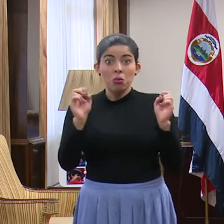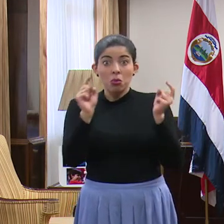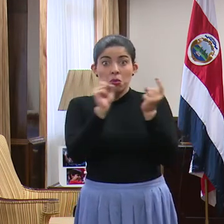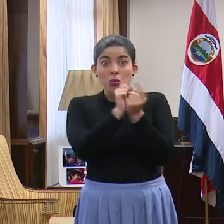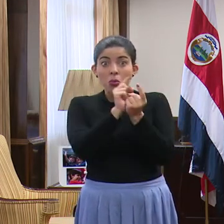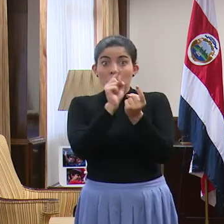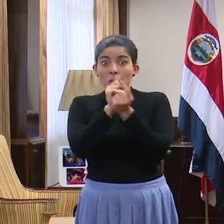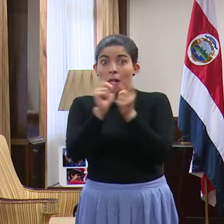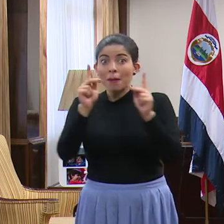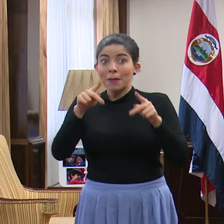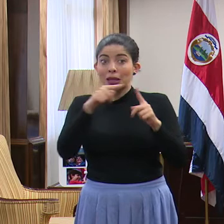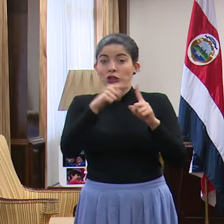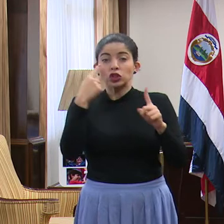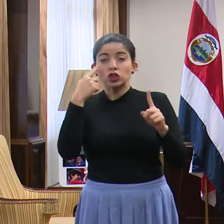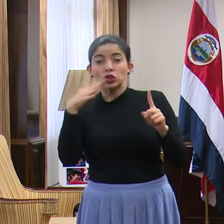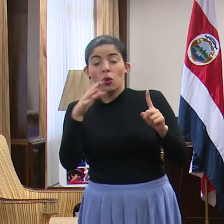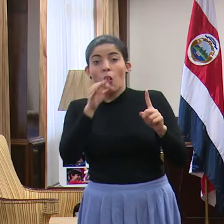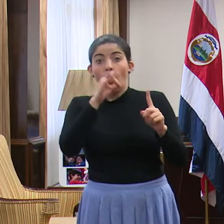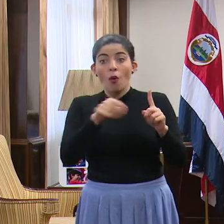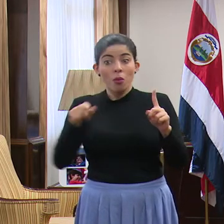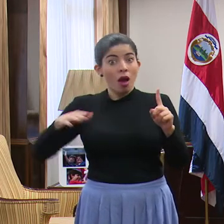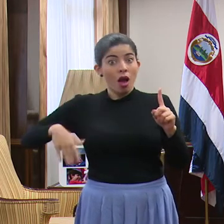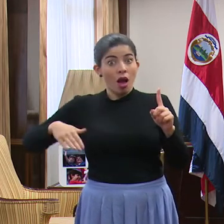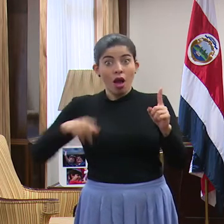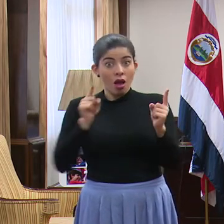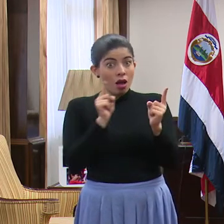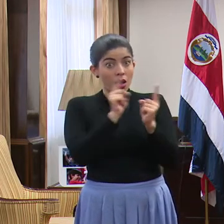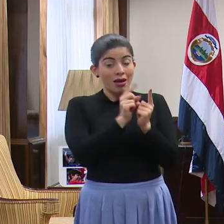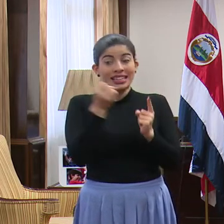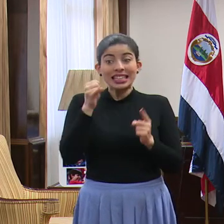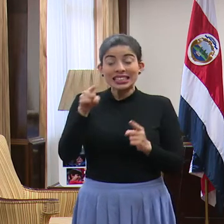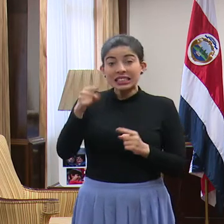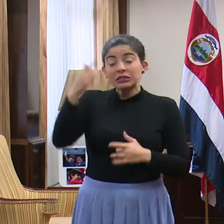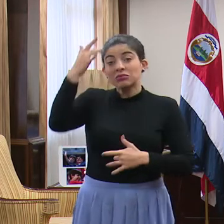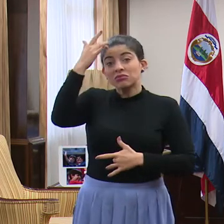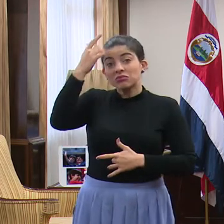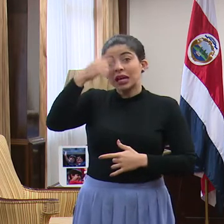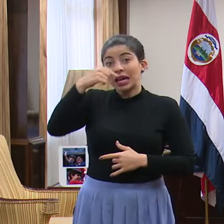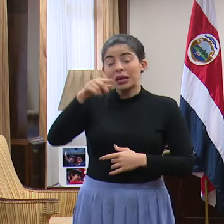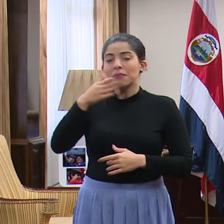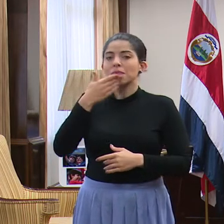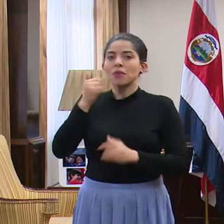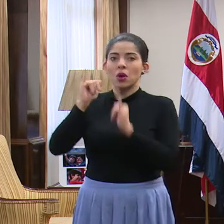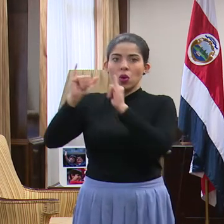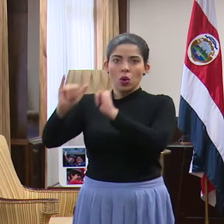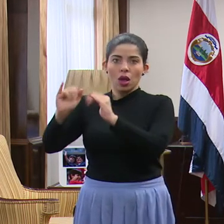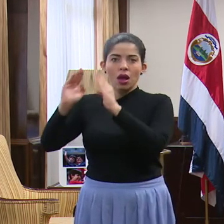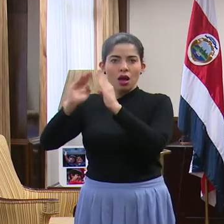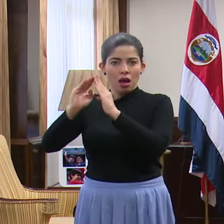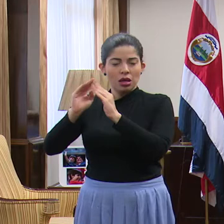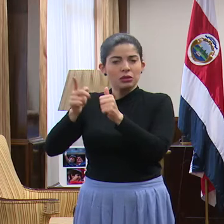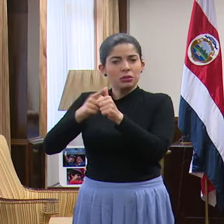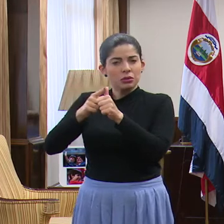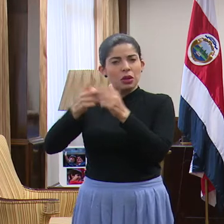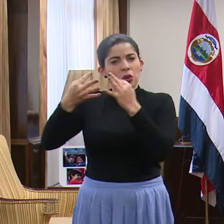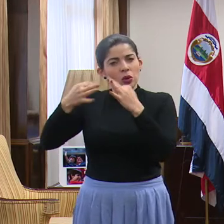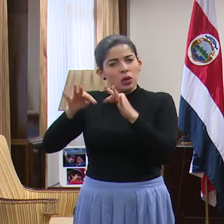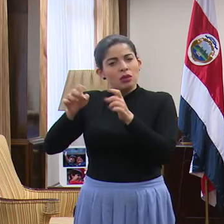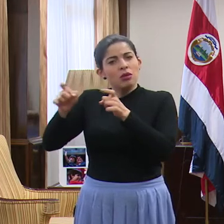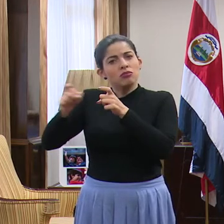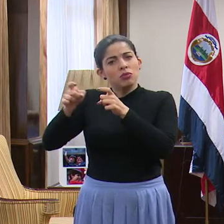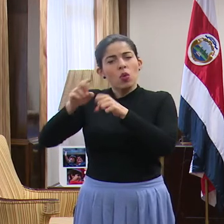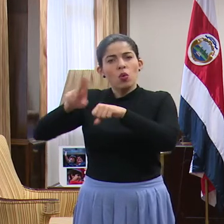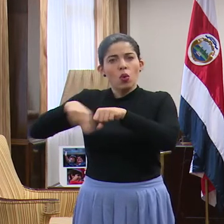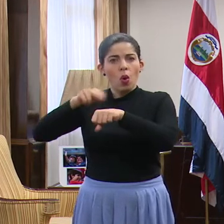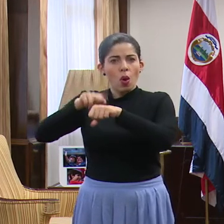sospechosas o confirmadas, que preferiblemente se queden en casa y que lleven un manejo de la situación habitual.